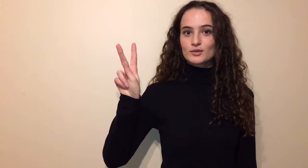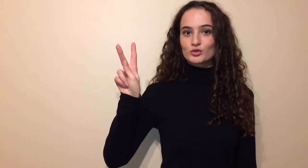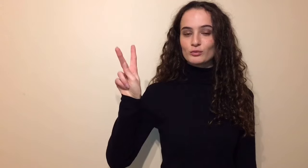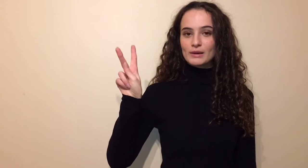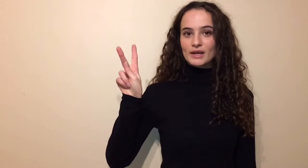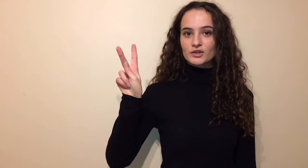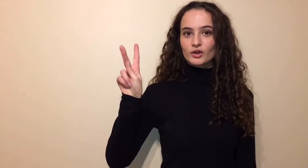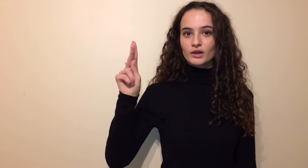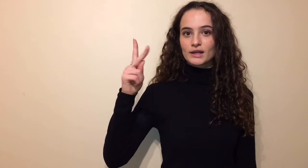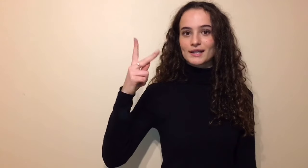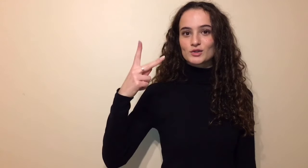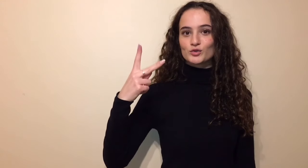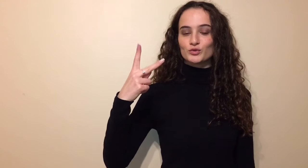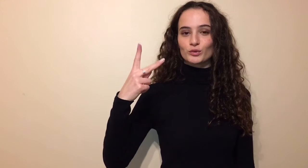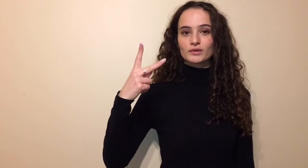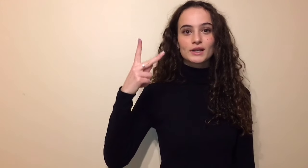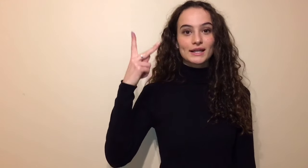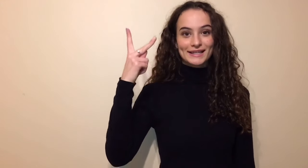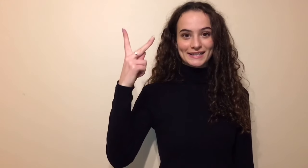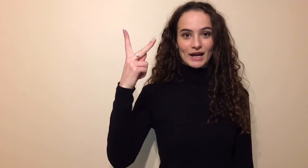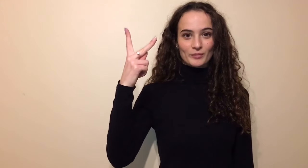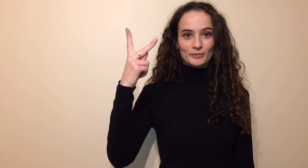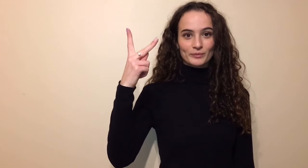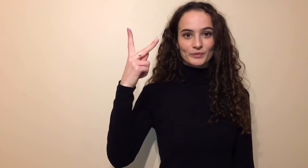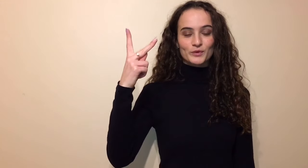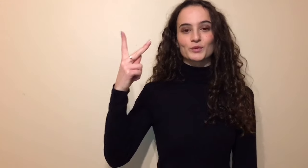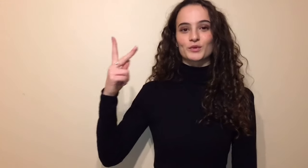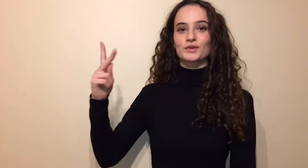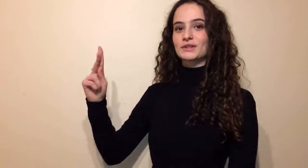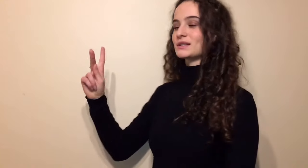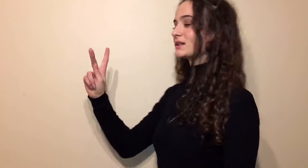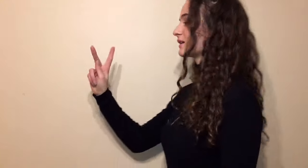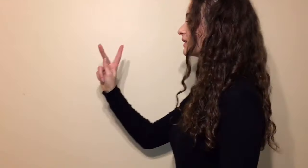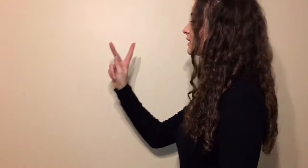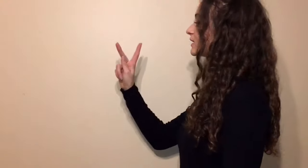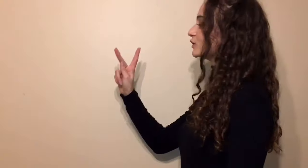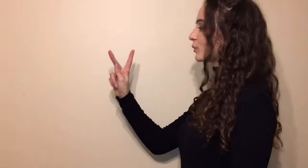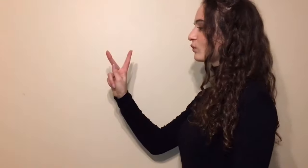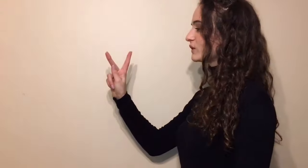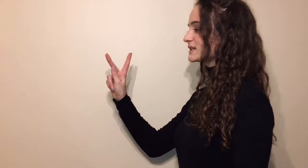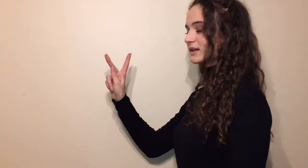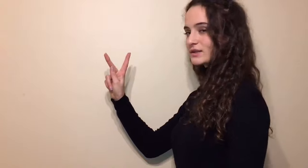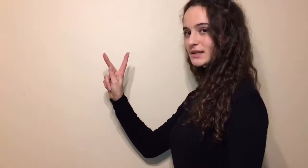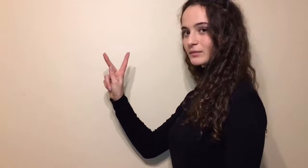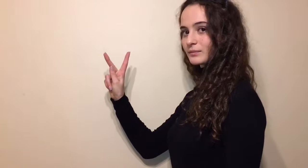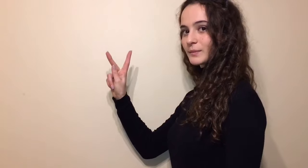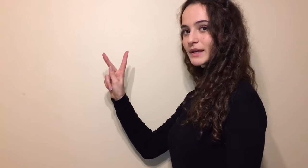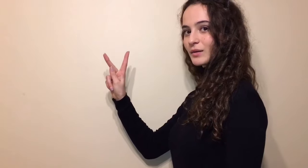Je mets le majeur et je le tourne. K. Donc, de profil, ça donne ça. K.